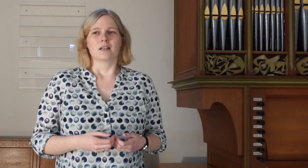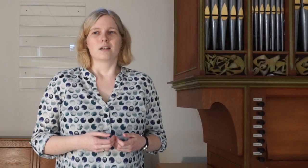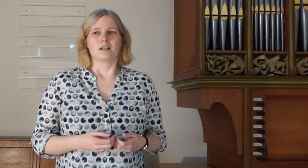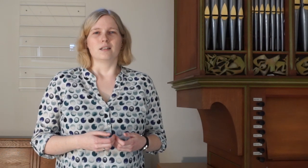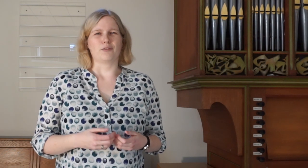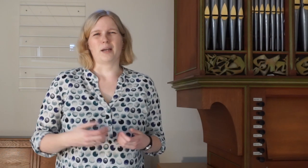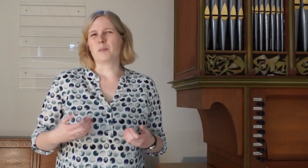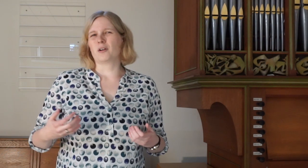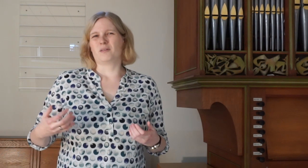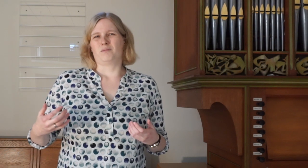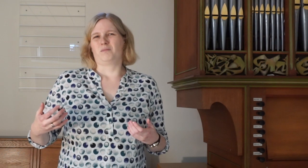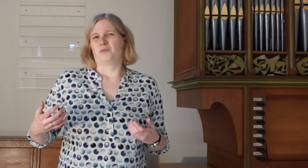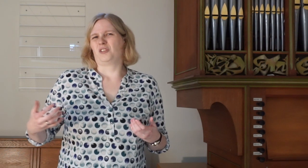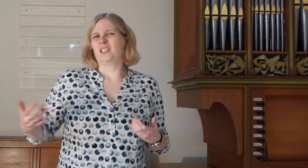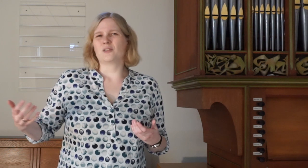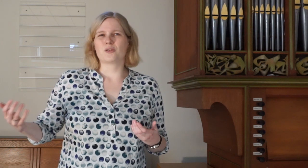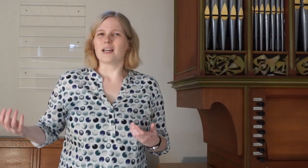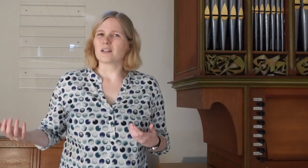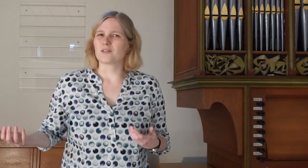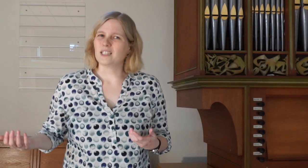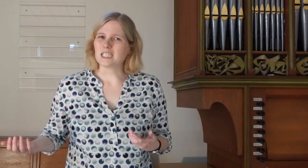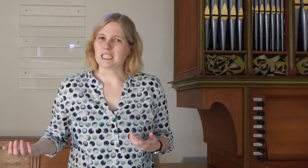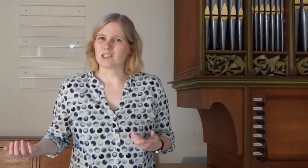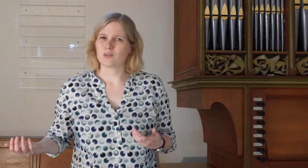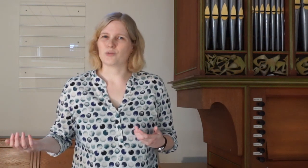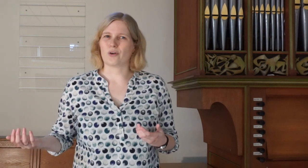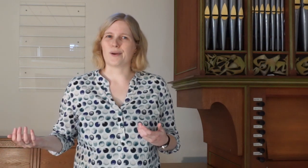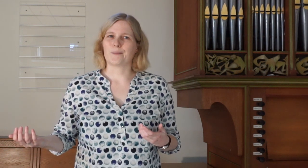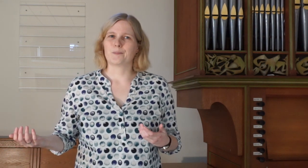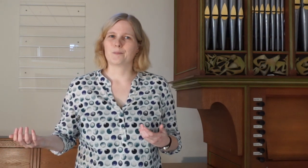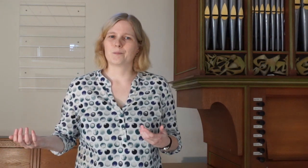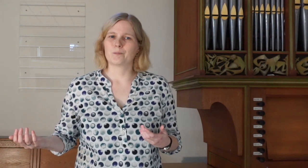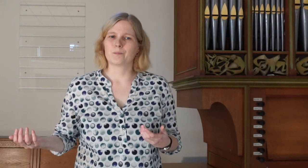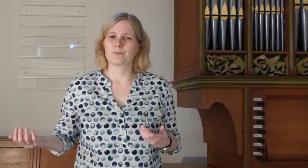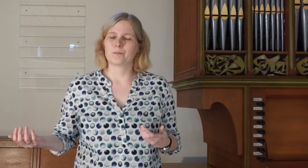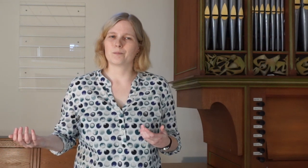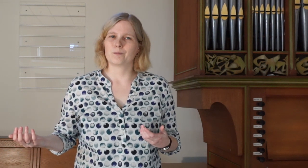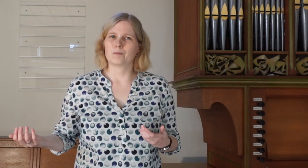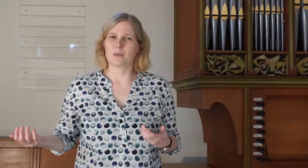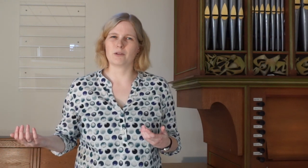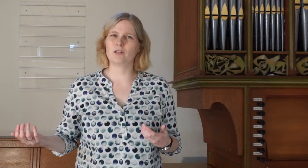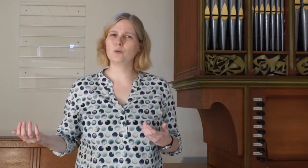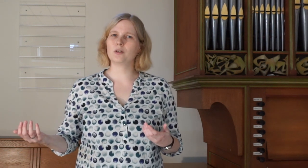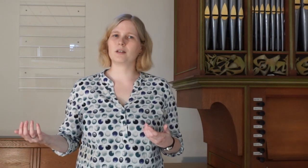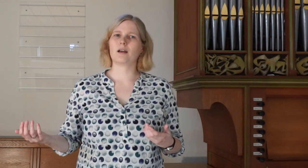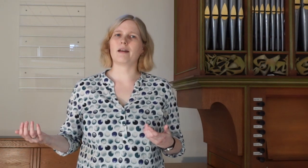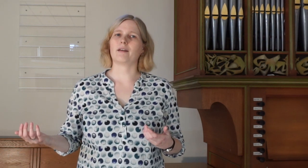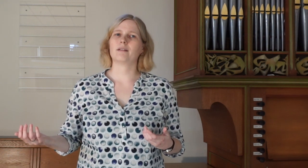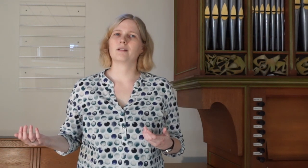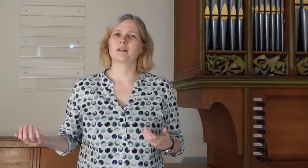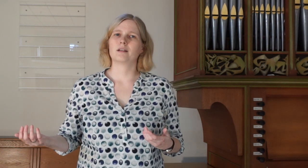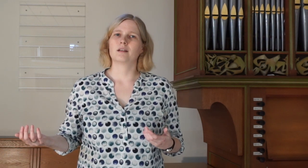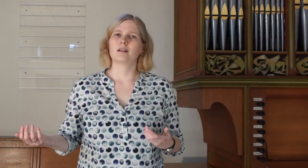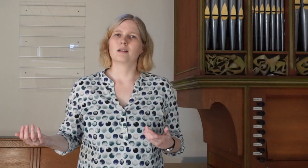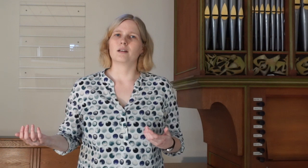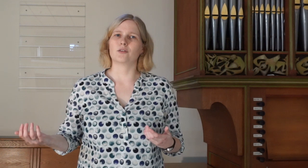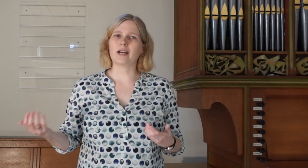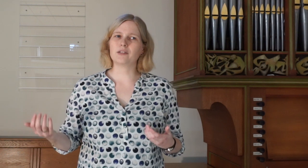Der Fremde schien zuerst weitergehen zu wollen. Aber sie luden ihn ein. Es war ihnen